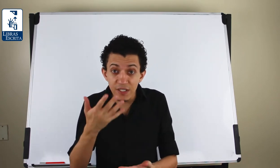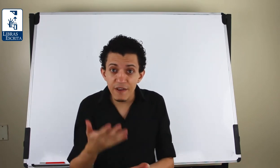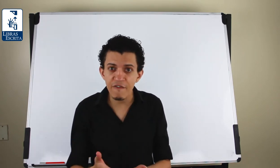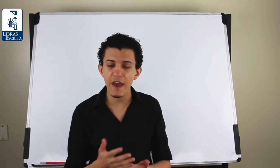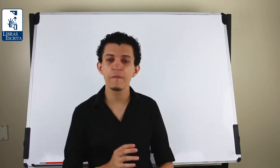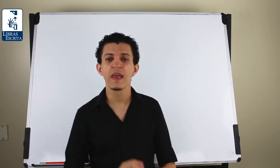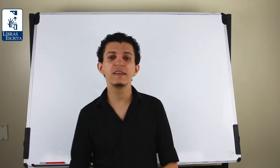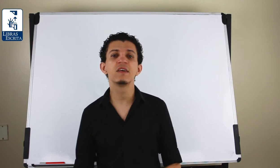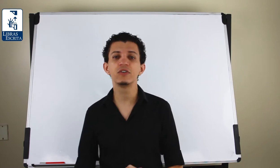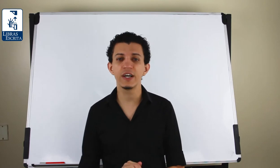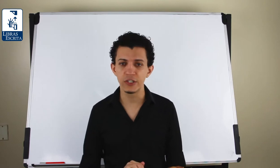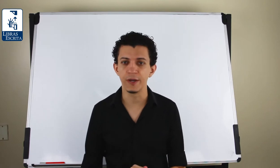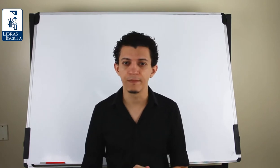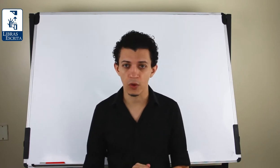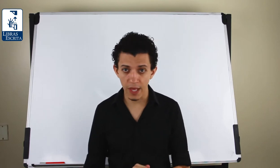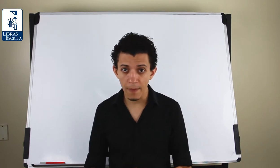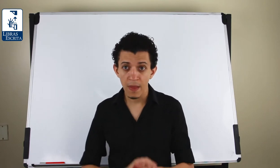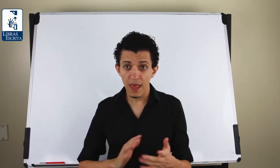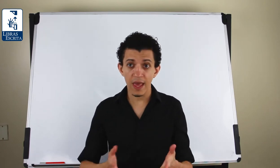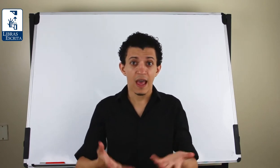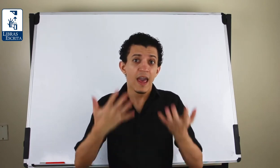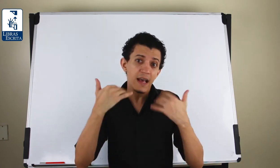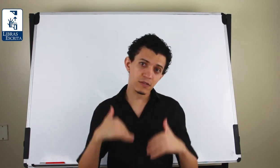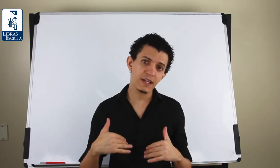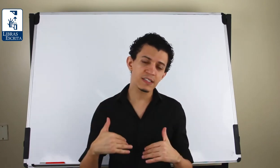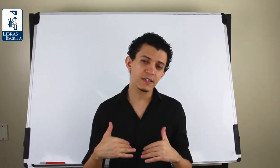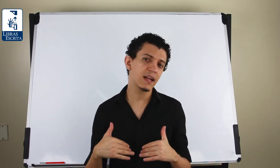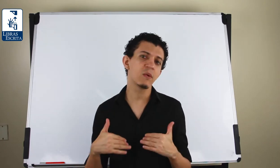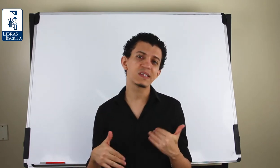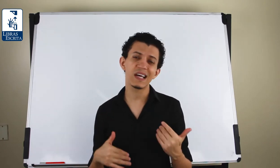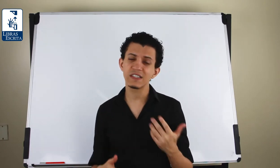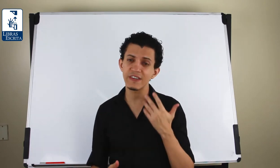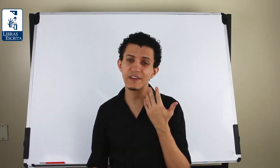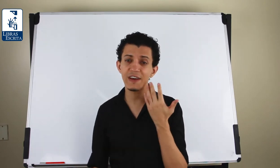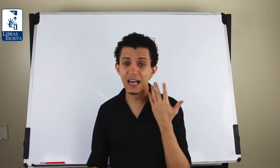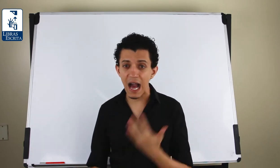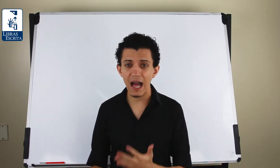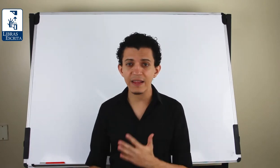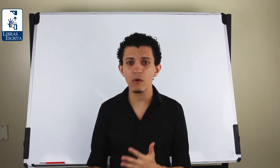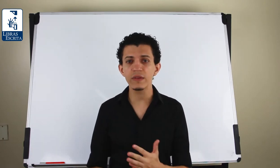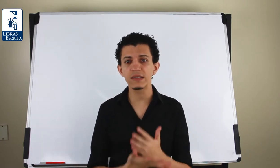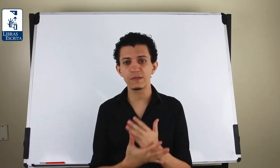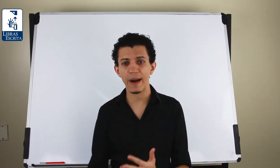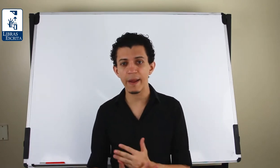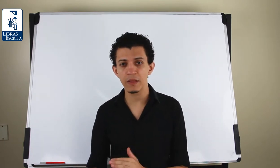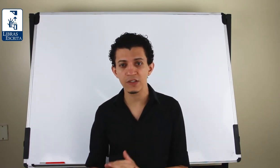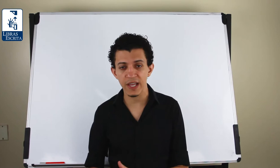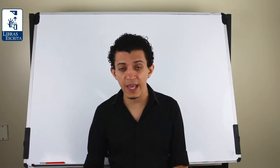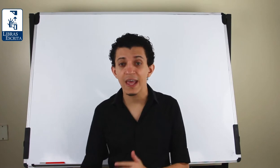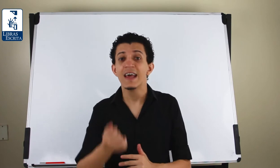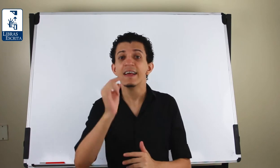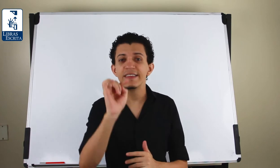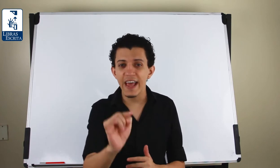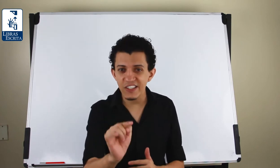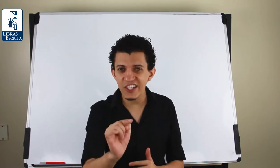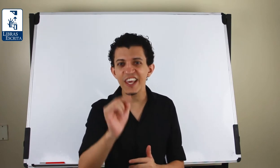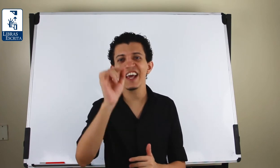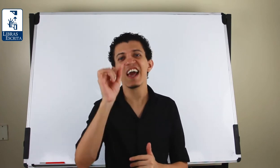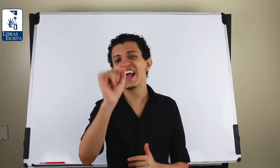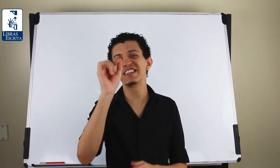você vê em seu dia a dia, ok? E, estudando a escrita da língua de sinais, você vai escrever cada um desses parâmetros aí, desde que eles